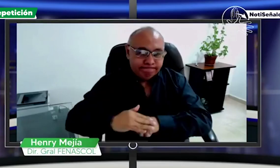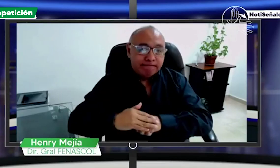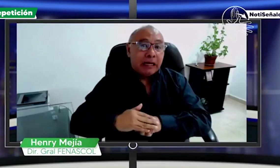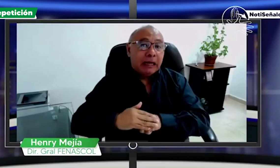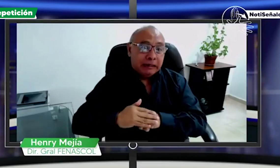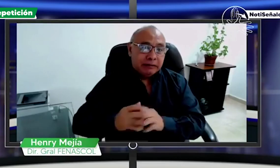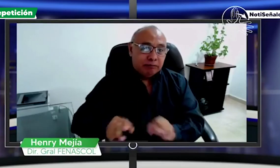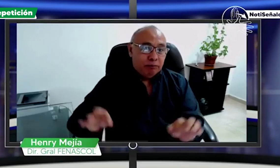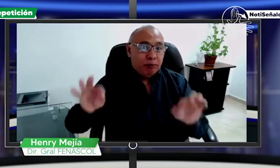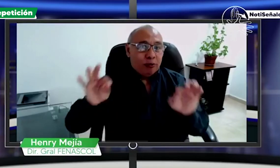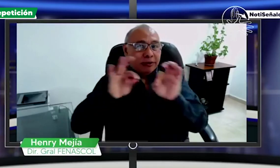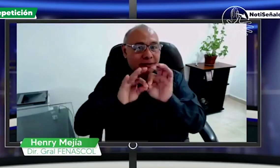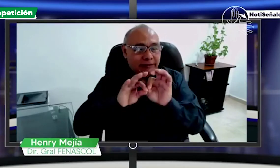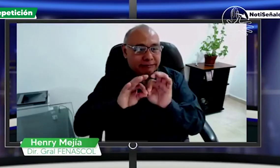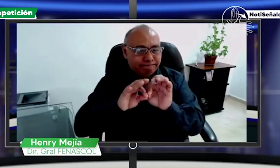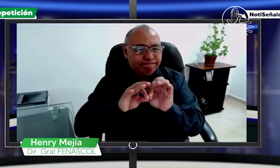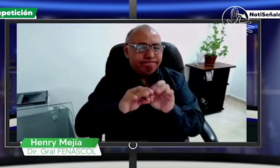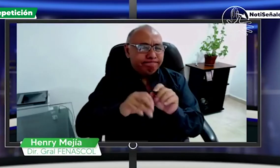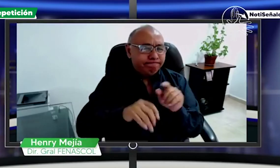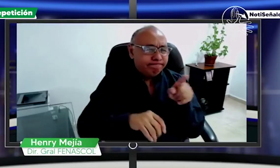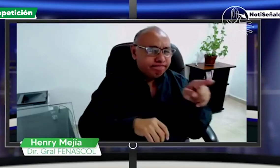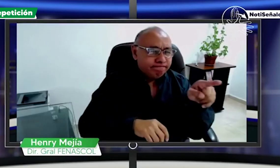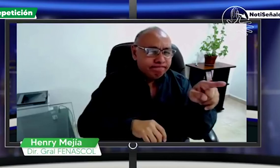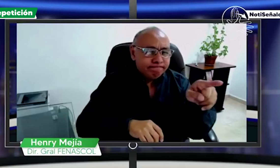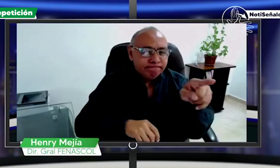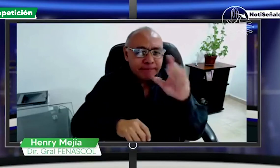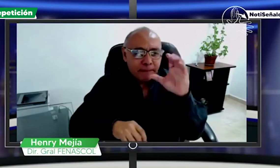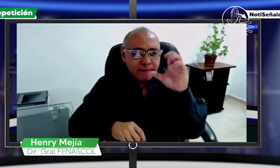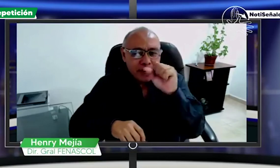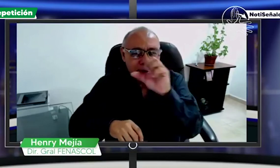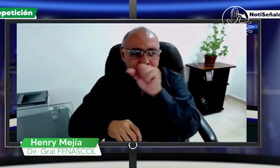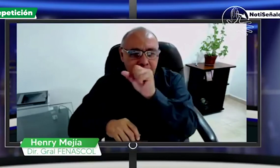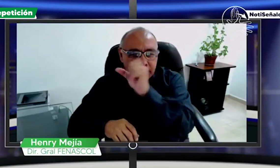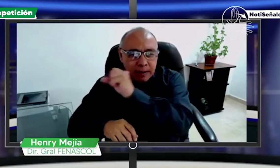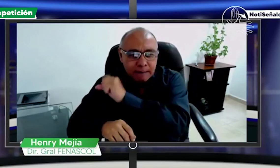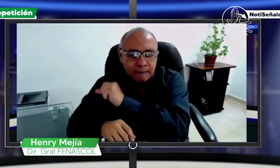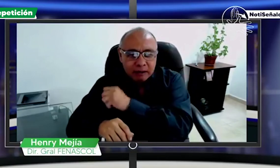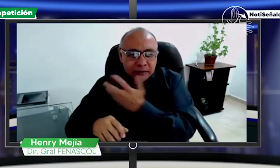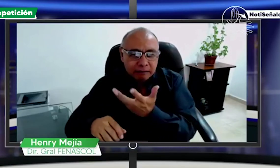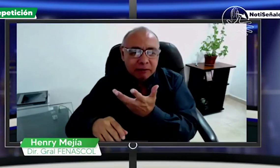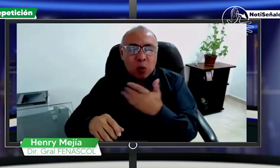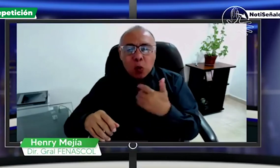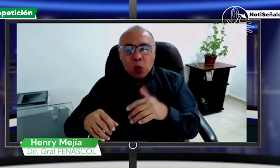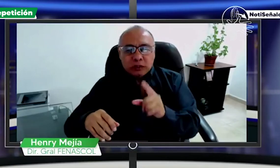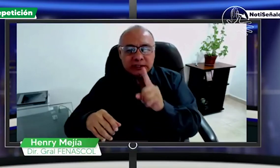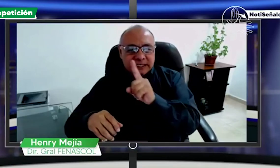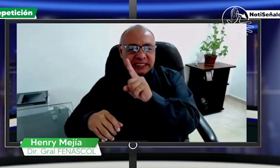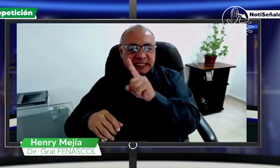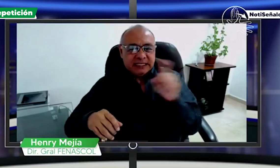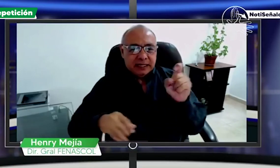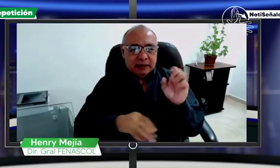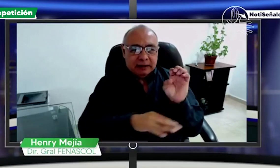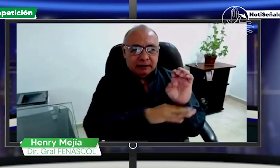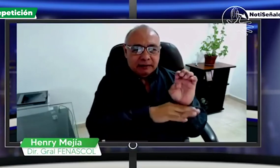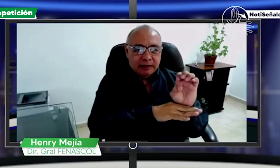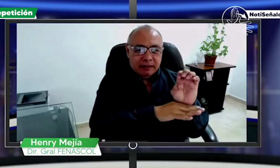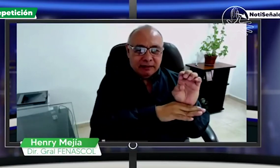tenemos para este año. Sin accesibilidad, no hay derechos. Estaremos trabajando